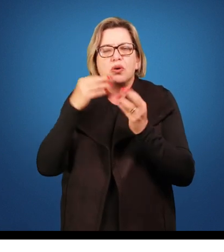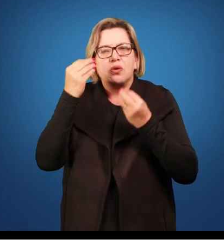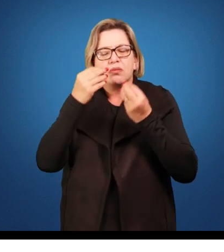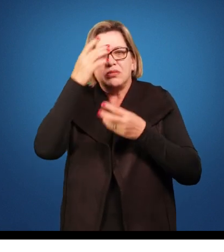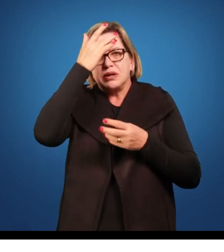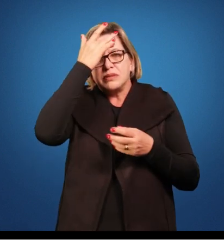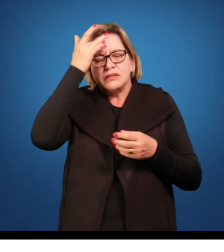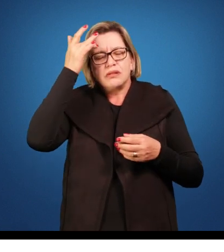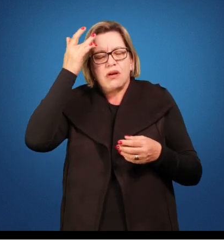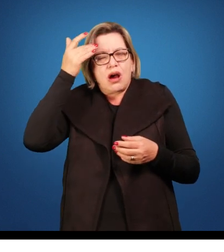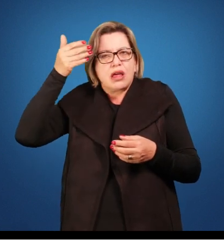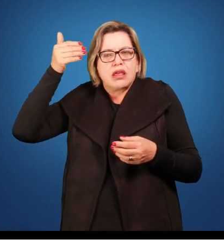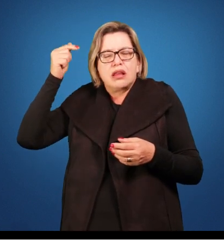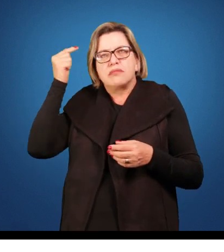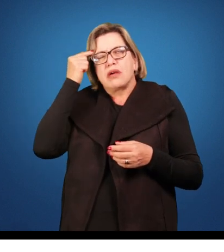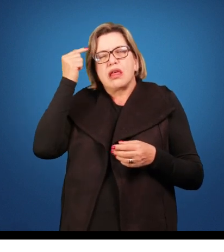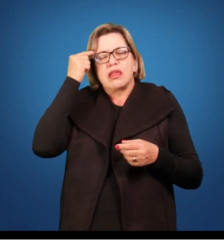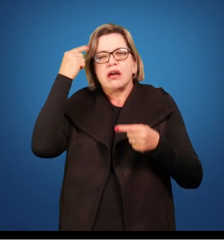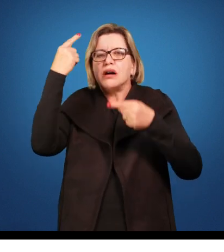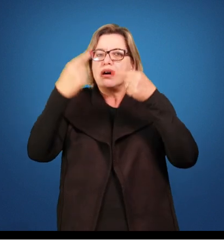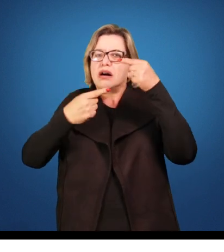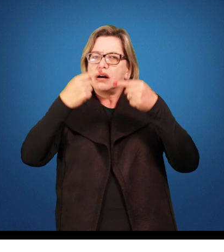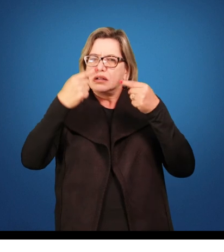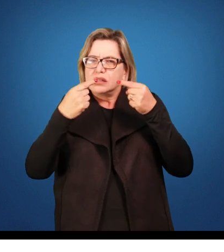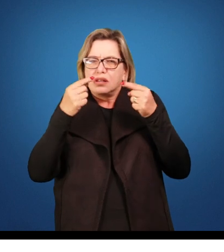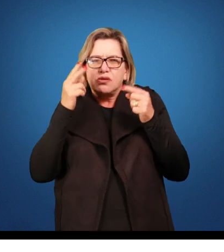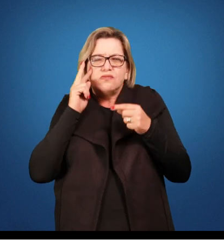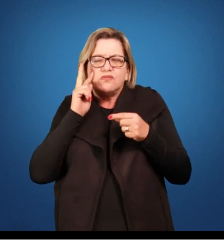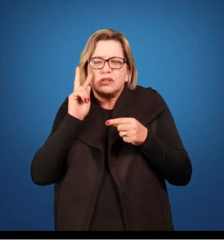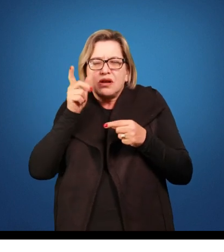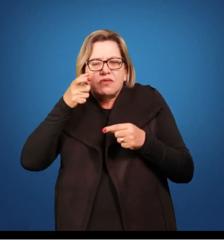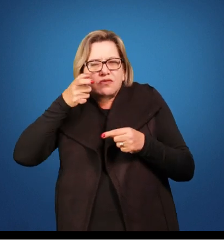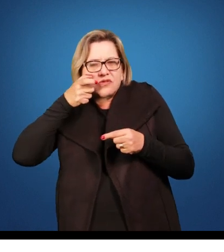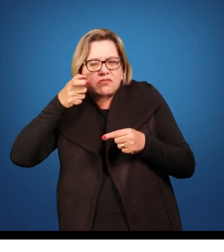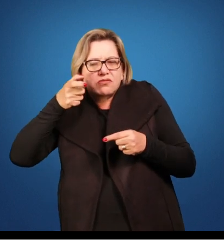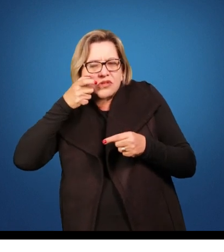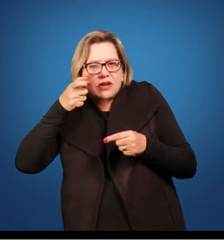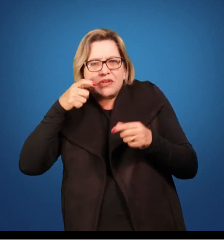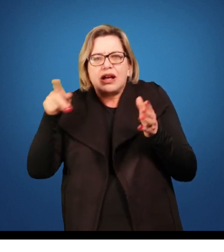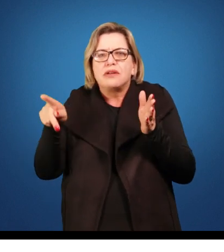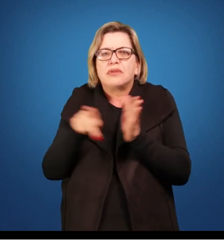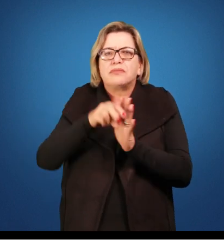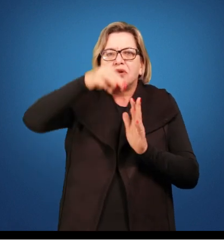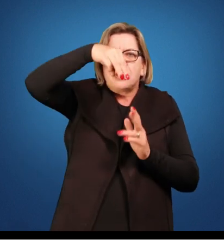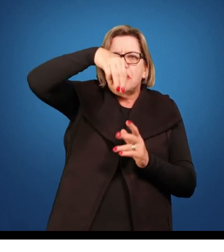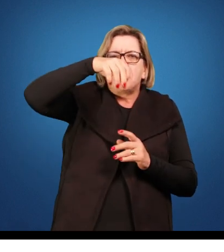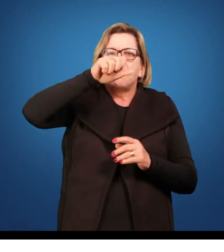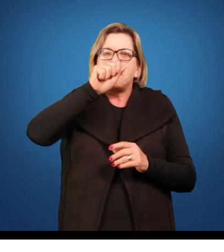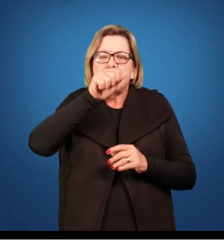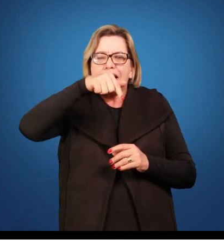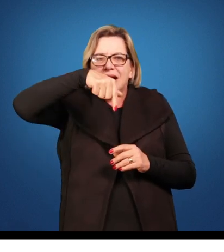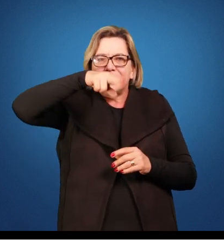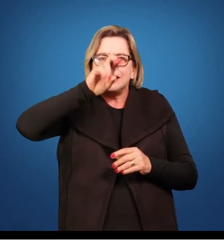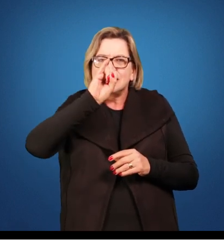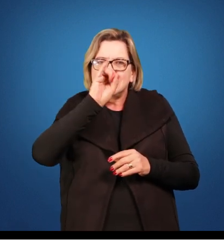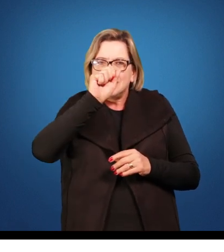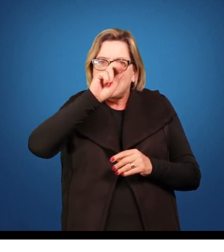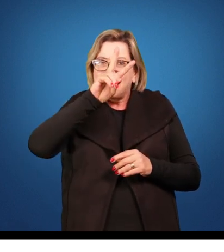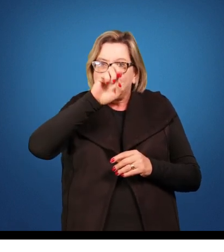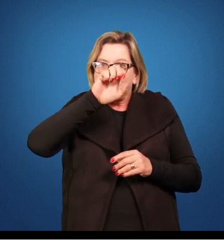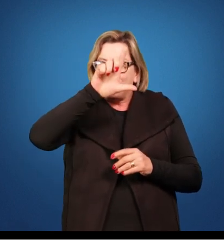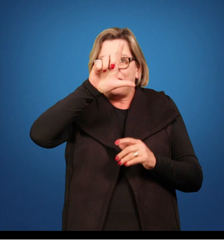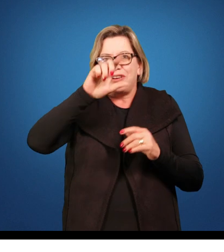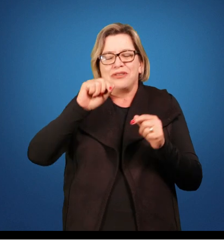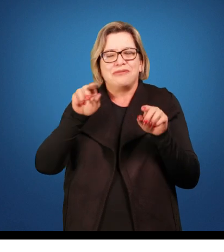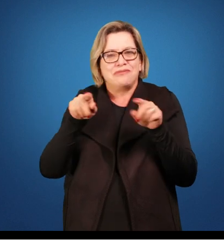pensaram a política. E aí um olhar muito especial para Maquiavel, para Hobbes, para Alex de Tocqueville